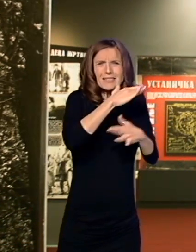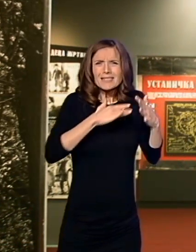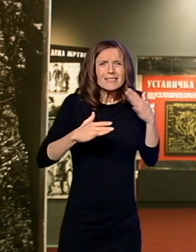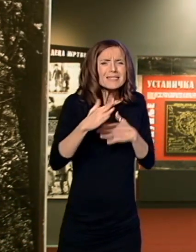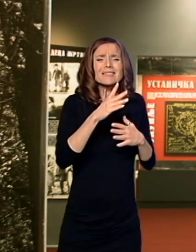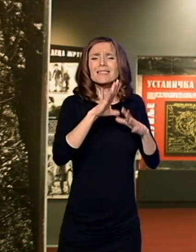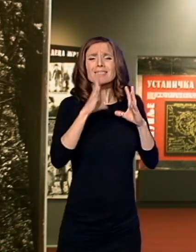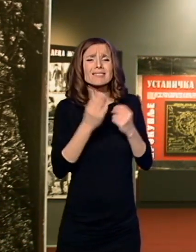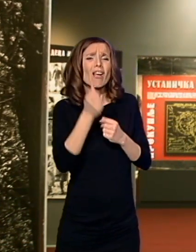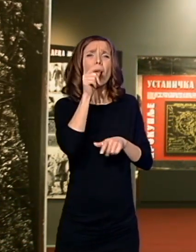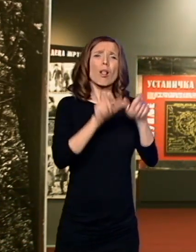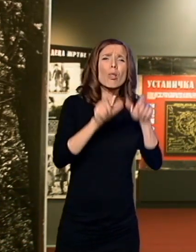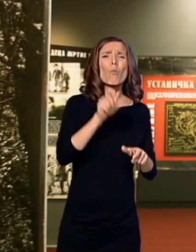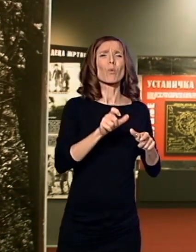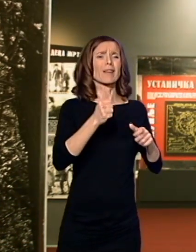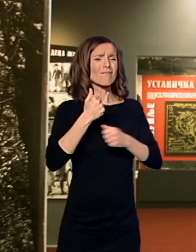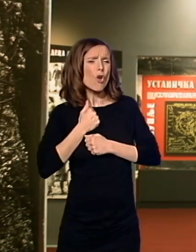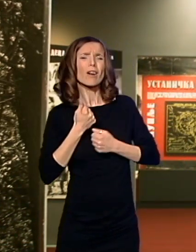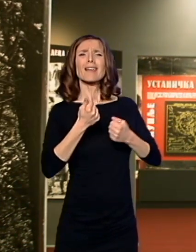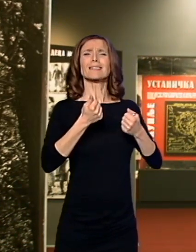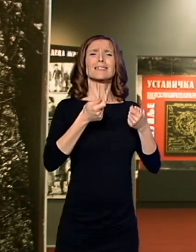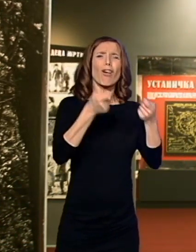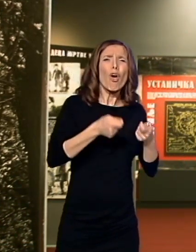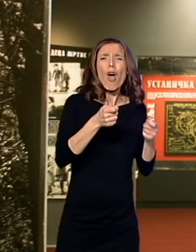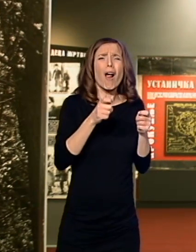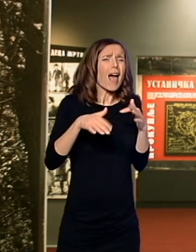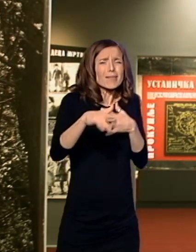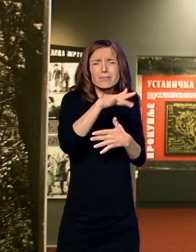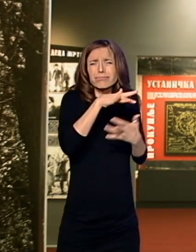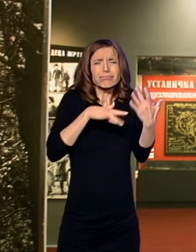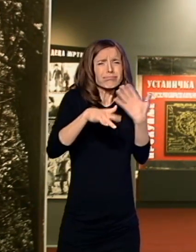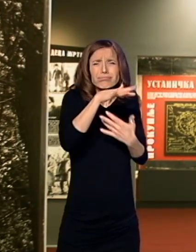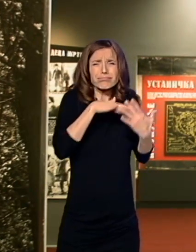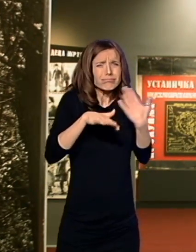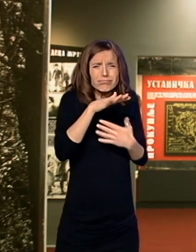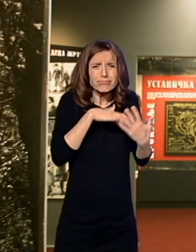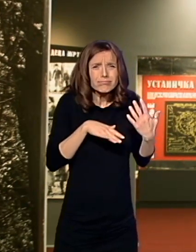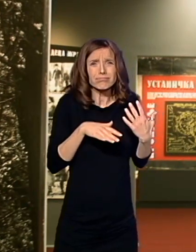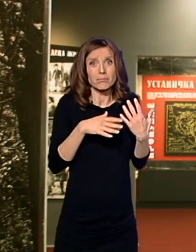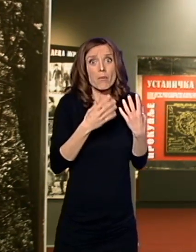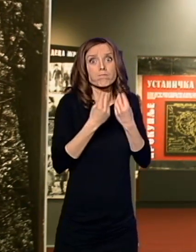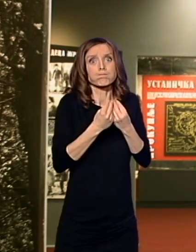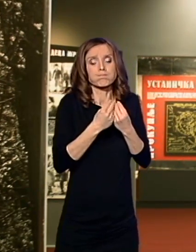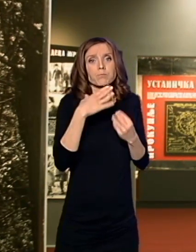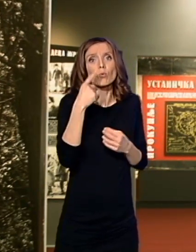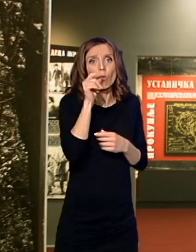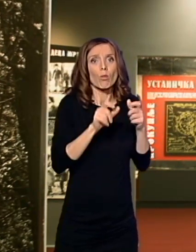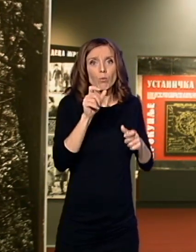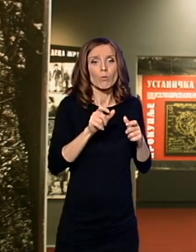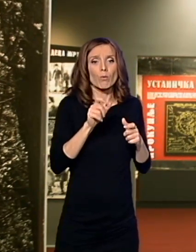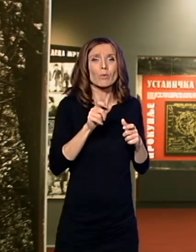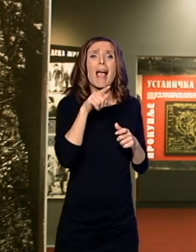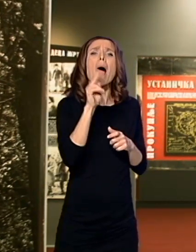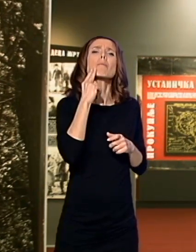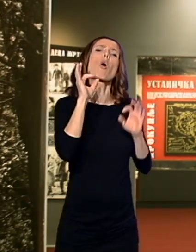vojnici, i Zapreg, i ono malo vozilo što je bilo u tom periodu i tako dalje. Tako da je Prokuplje od Drašice